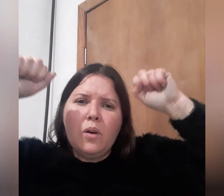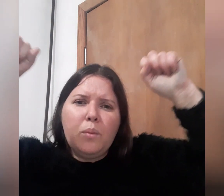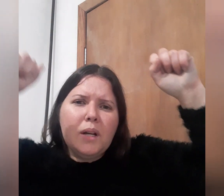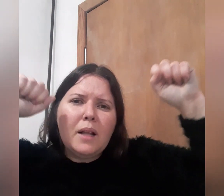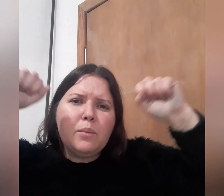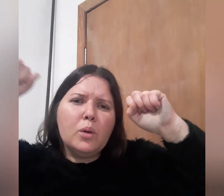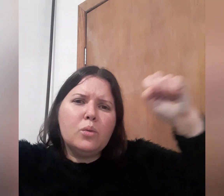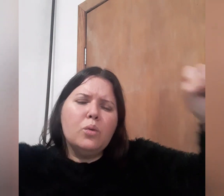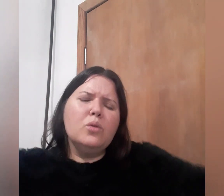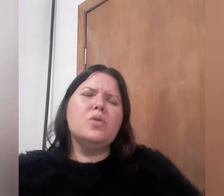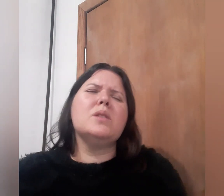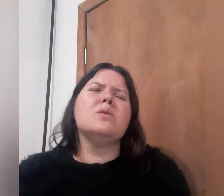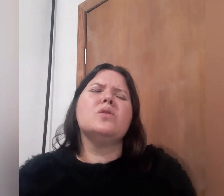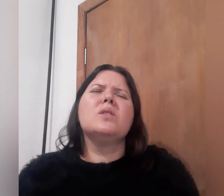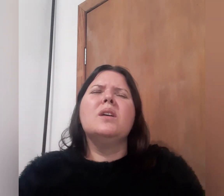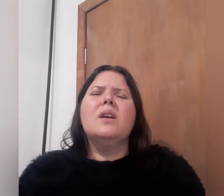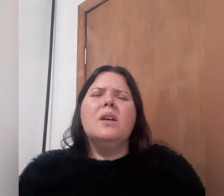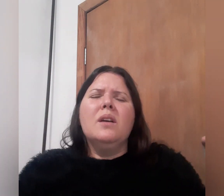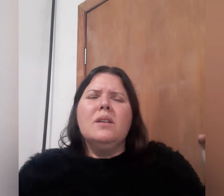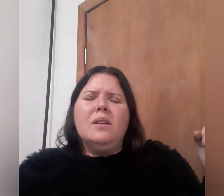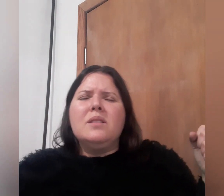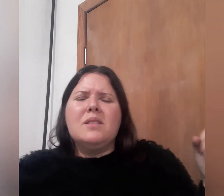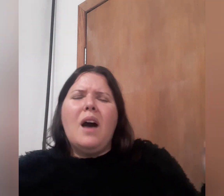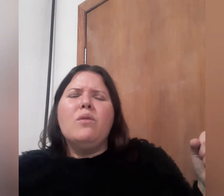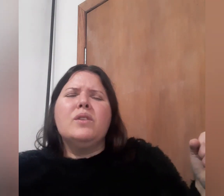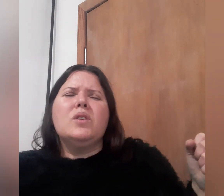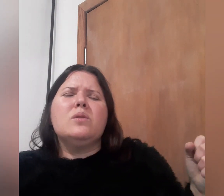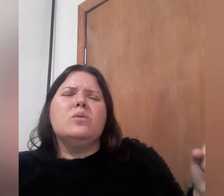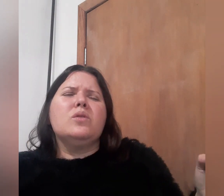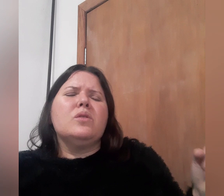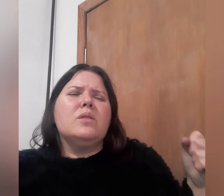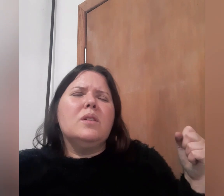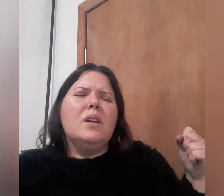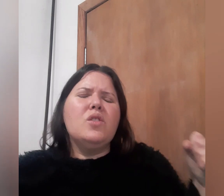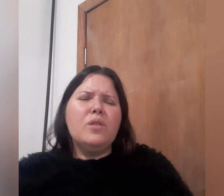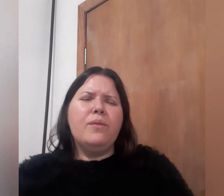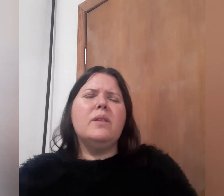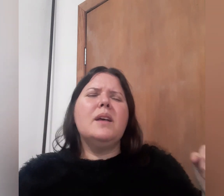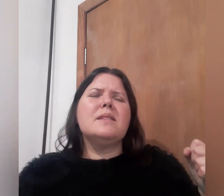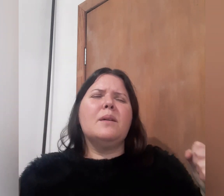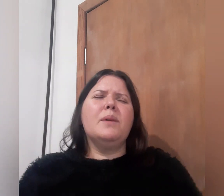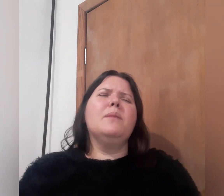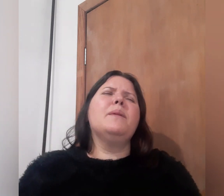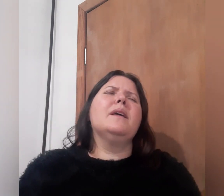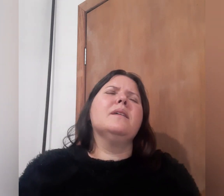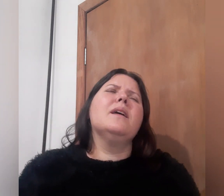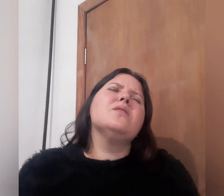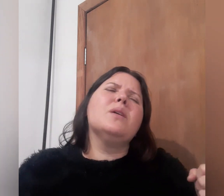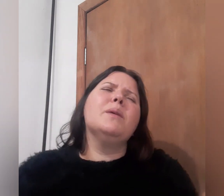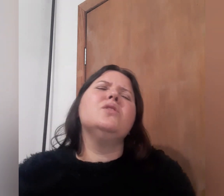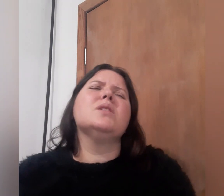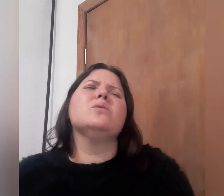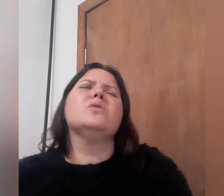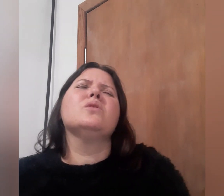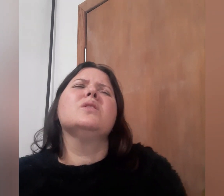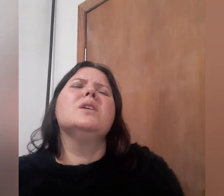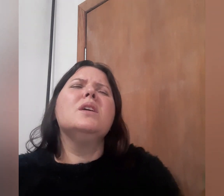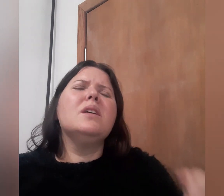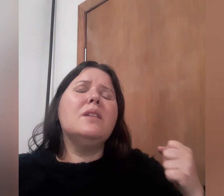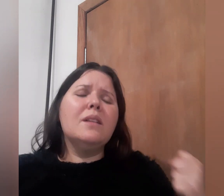Obrigado por tudo, Jesus. Salva, Jesus, este filho desta mãe, Pai, esta mãe, Jesus, que tem